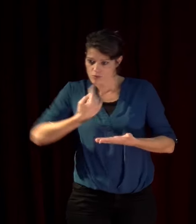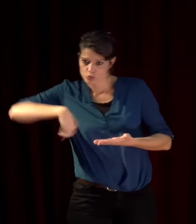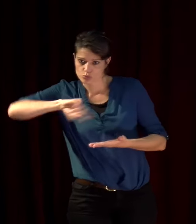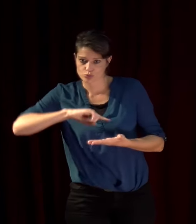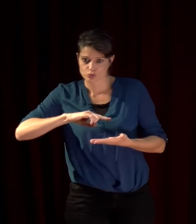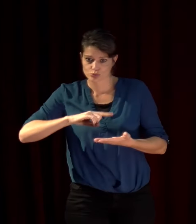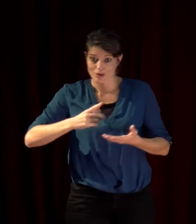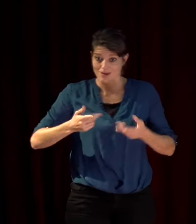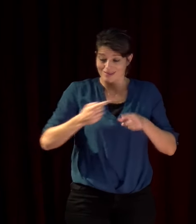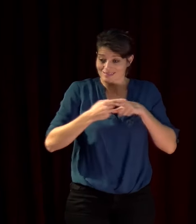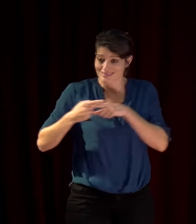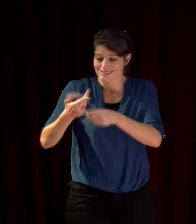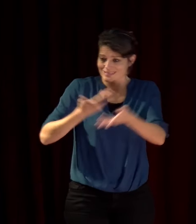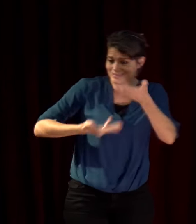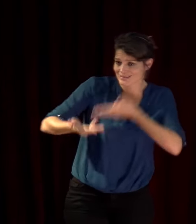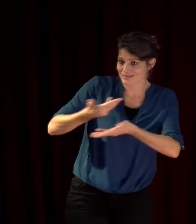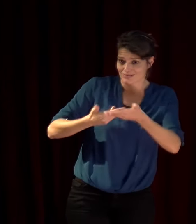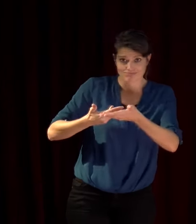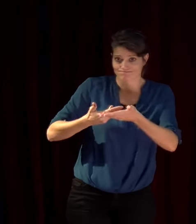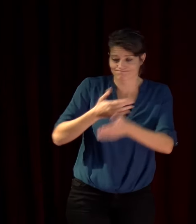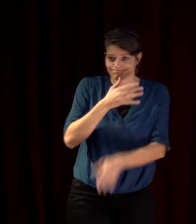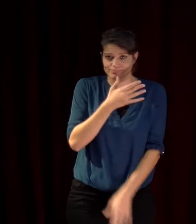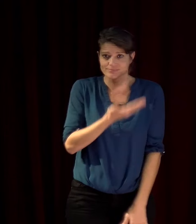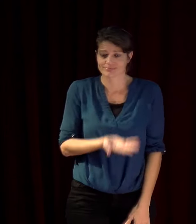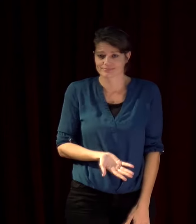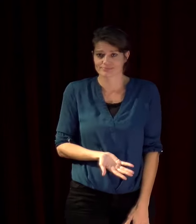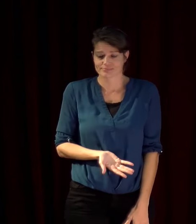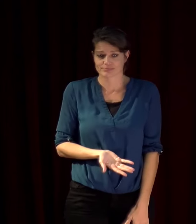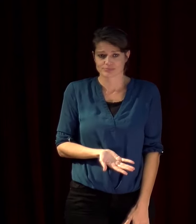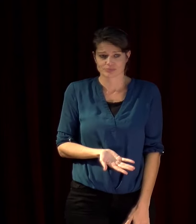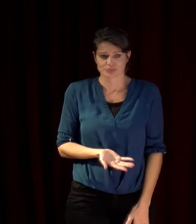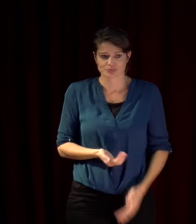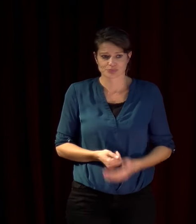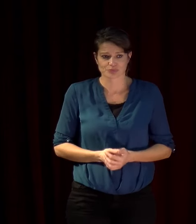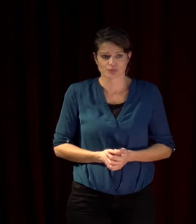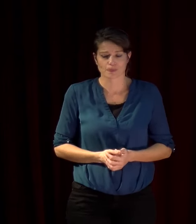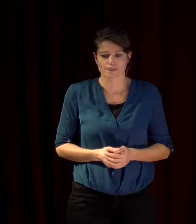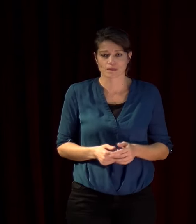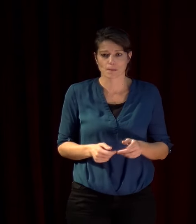entre nous et je viens de dire aussi que nous autres